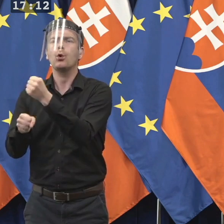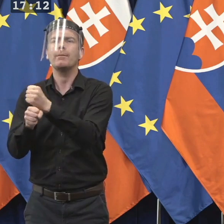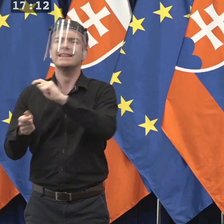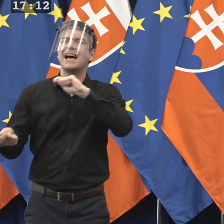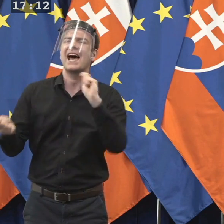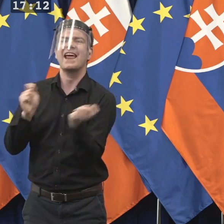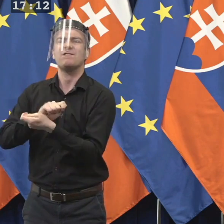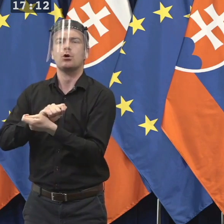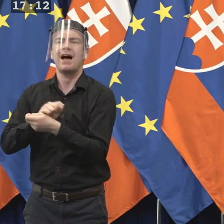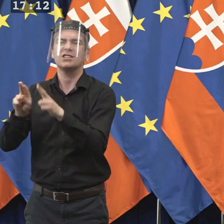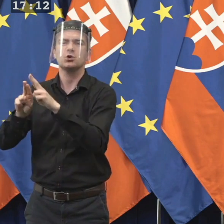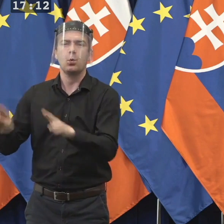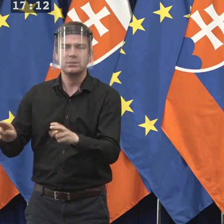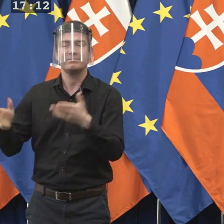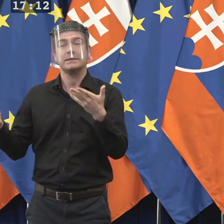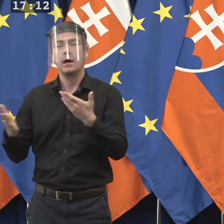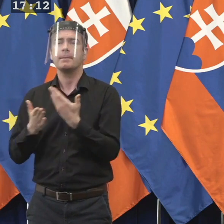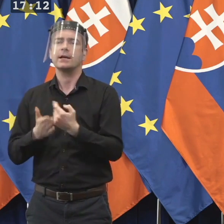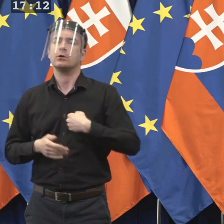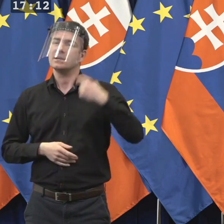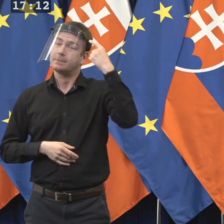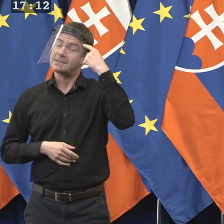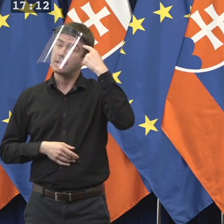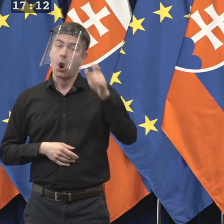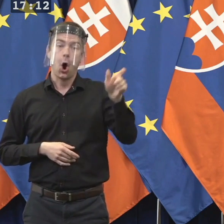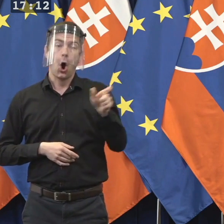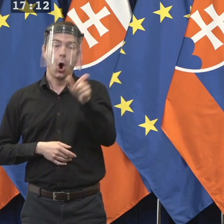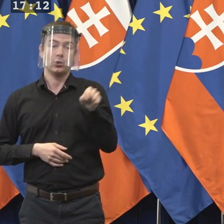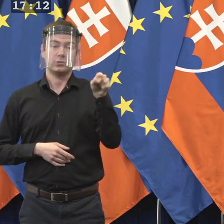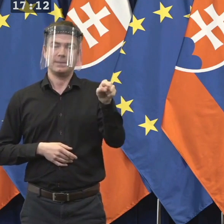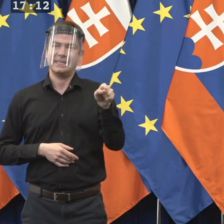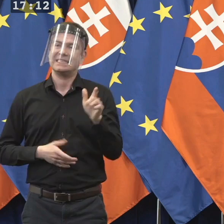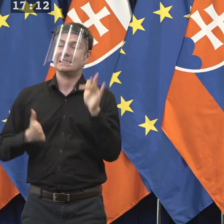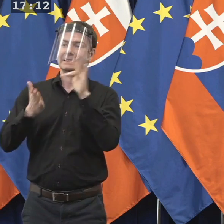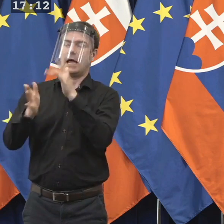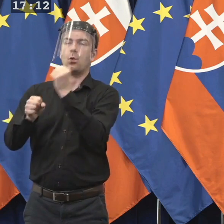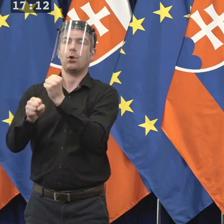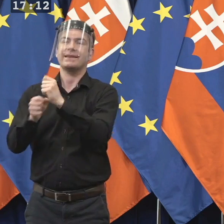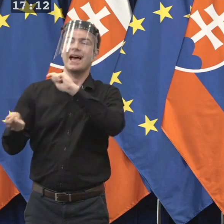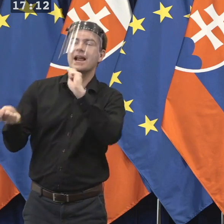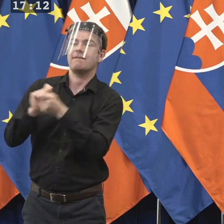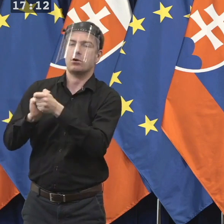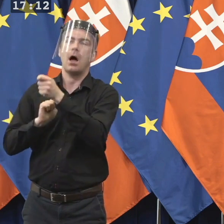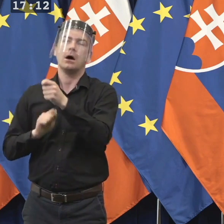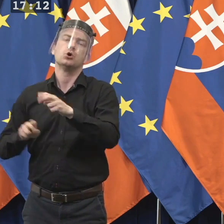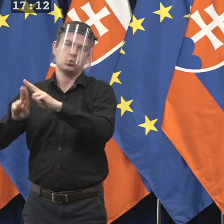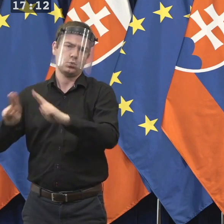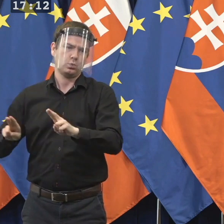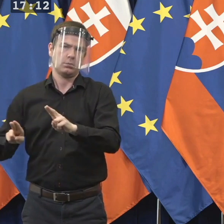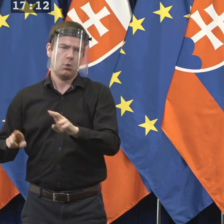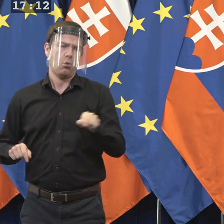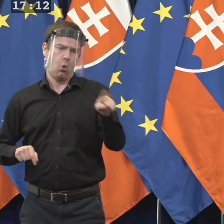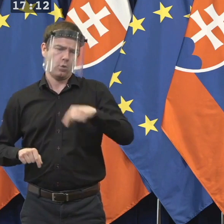myslíme, že majú právo aj proreformní súdcovia, aby v takejto inštitúcii, ktorá stojí na tom piedestále